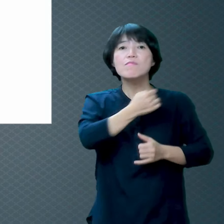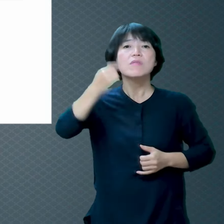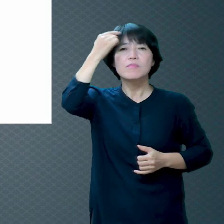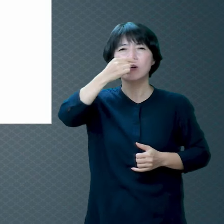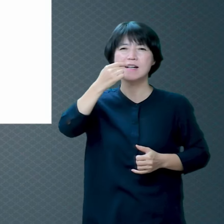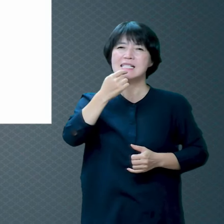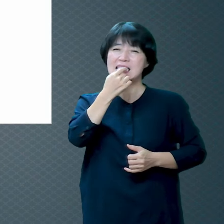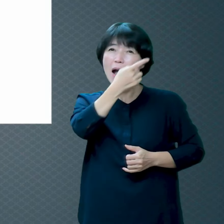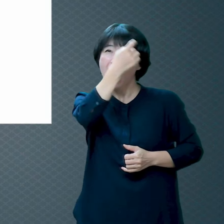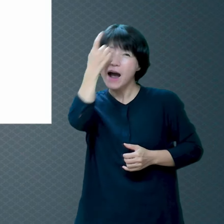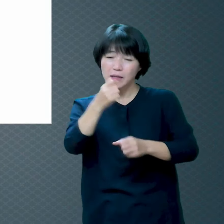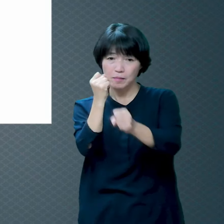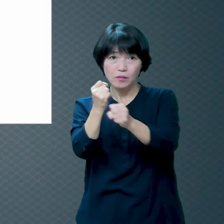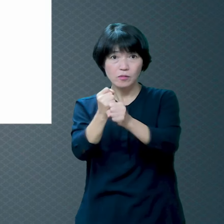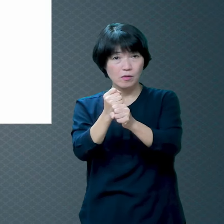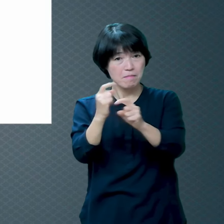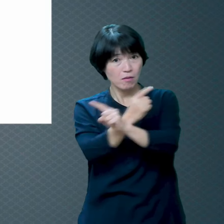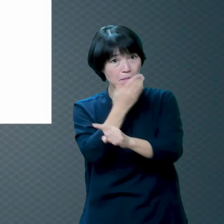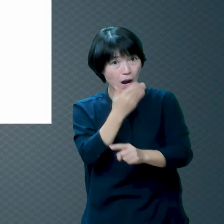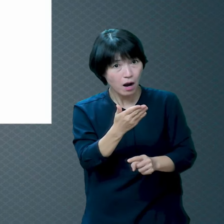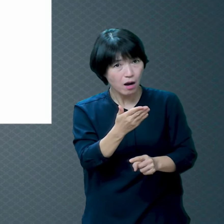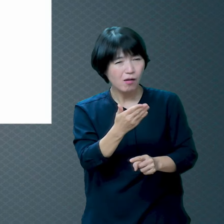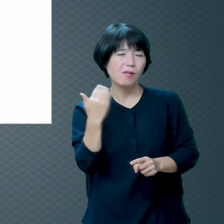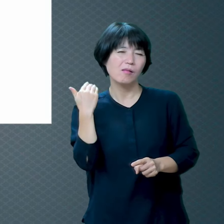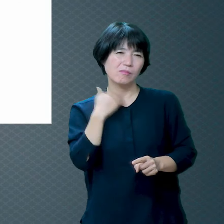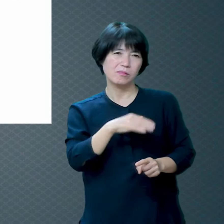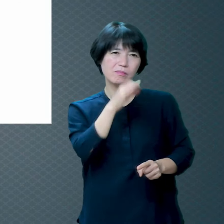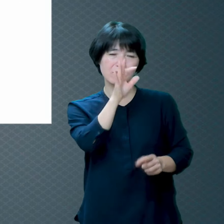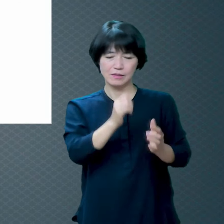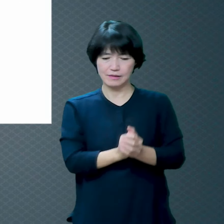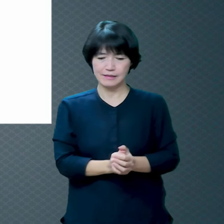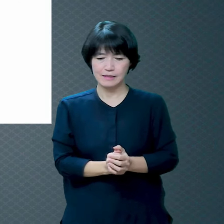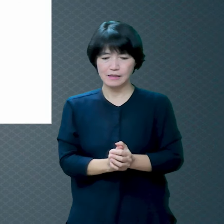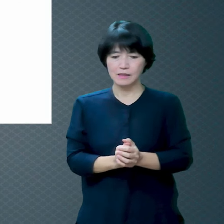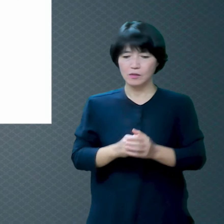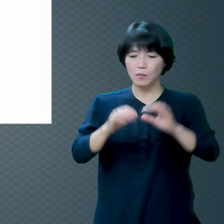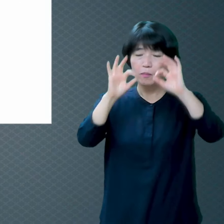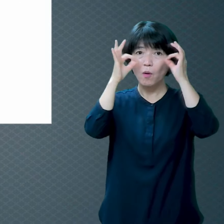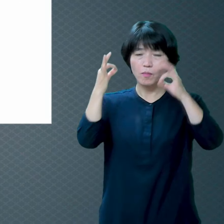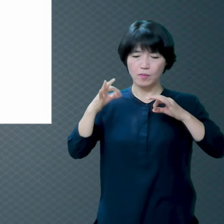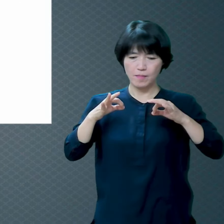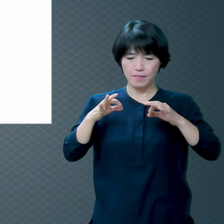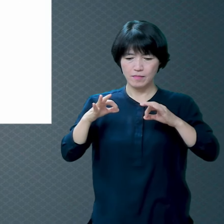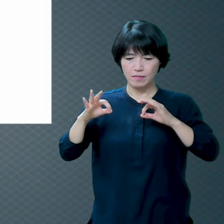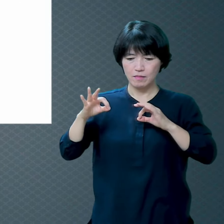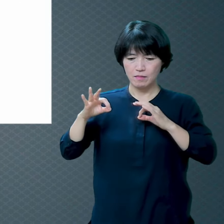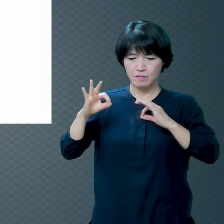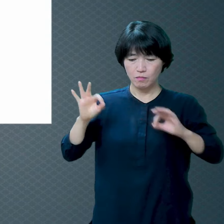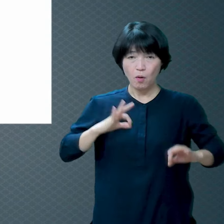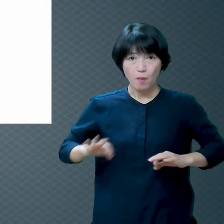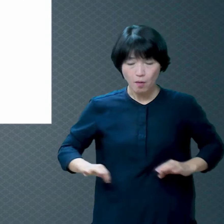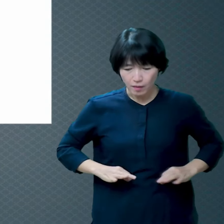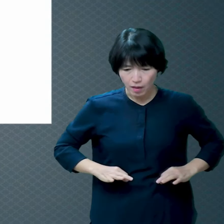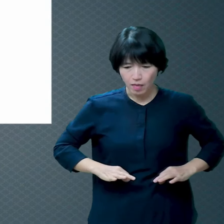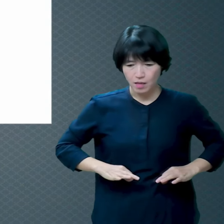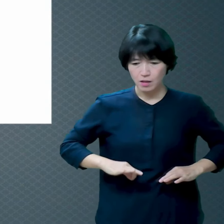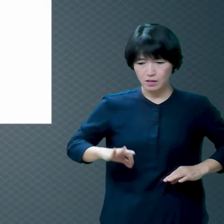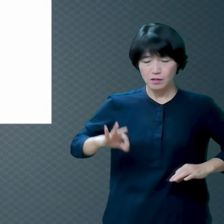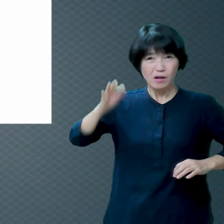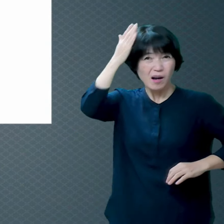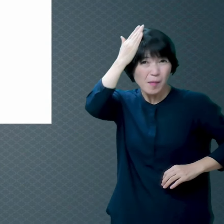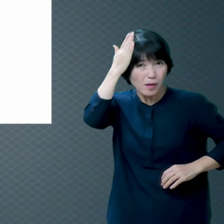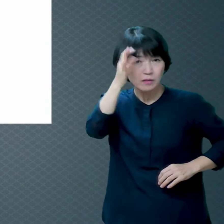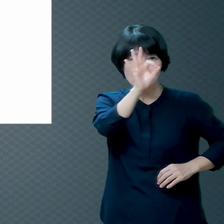표범에게는 반점이 있는데 반점 없앨 수 있겠냐 무슨 얘기예요? 사람은 선을 행할 수 없다 그걸